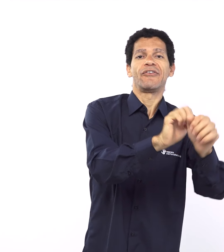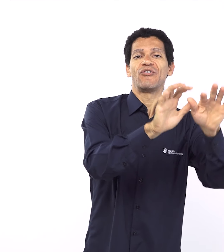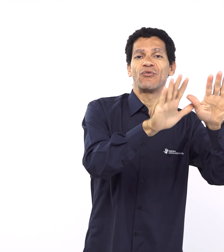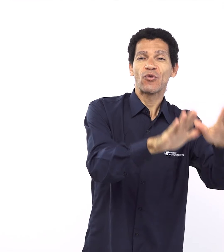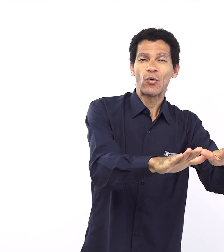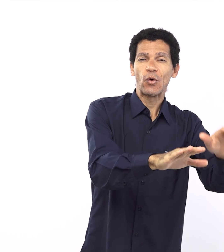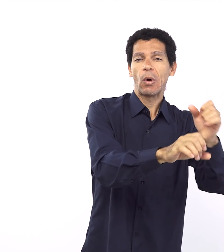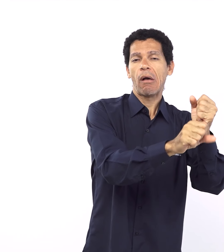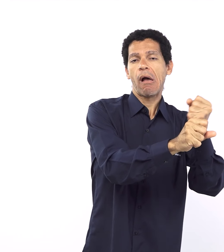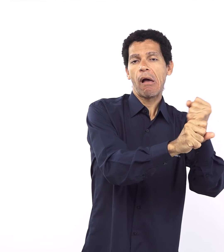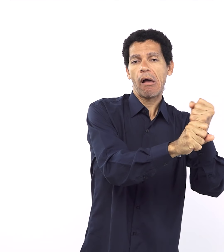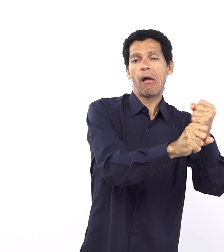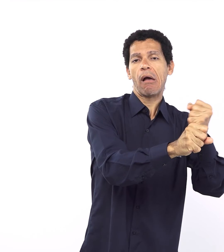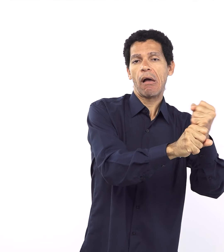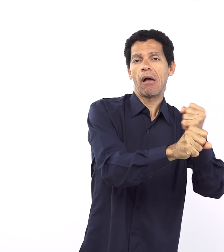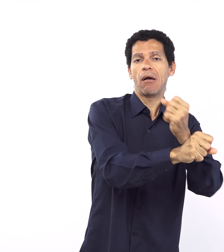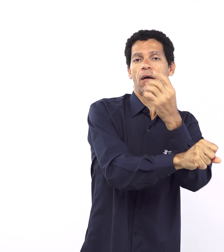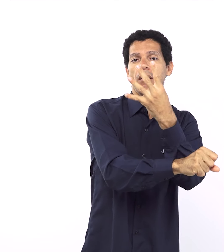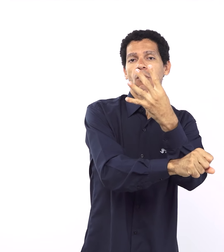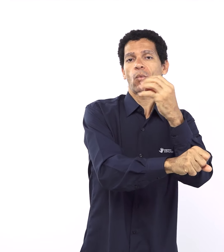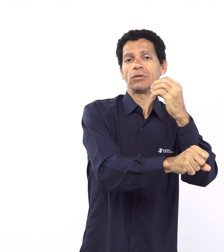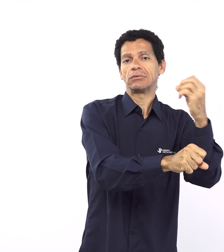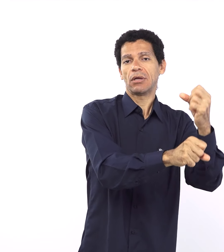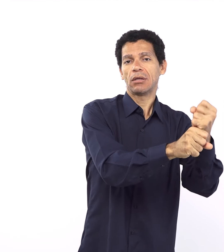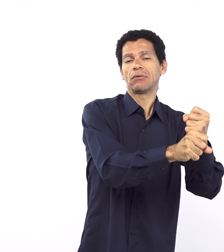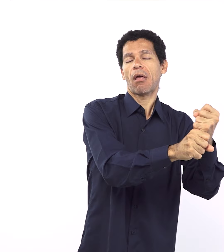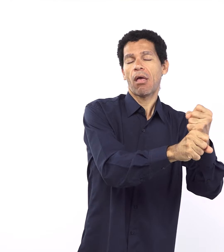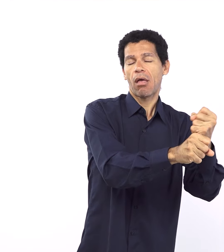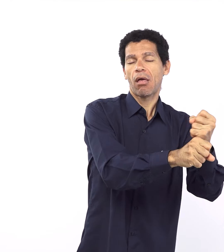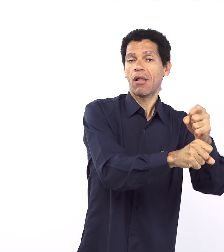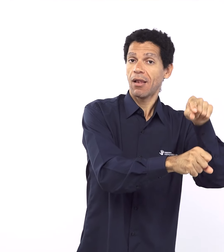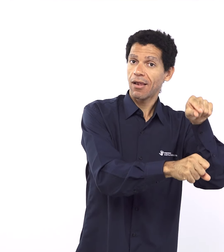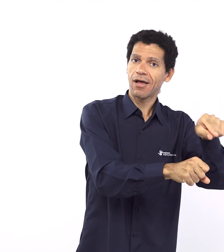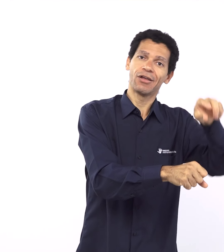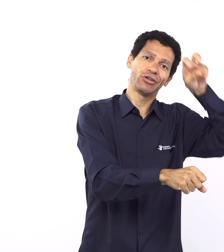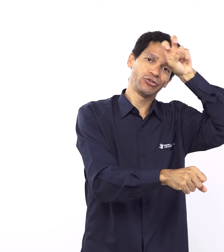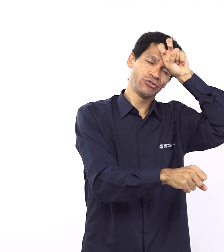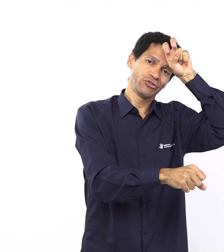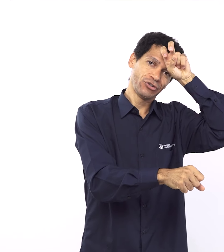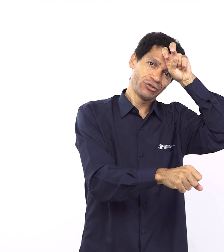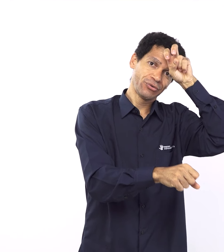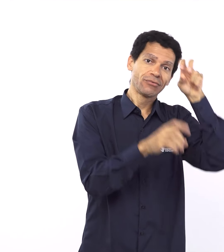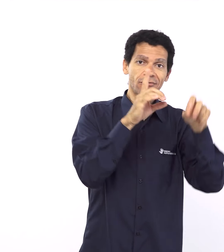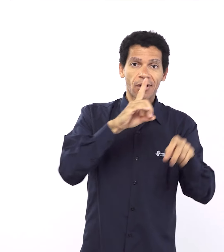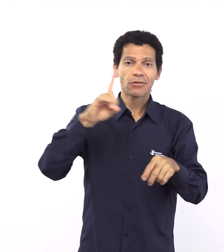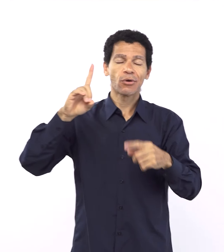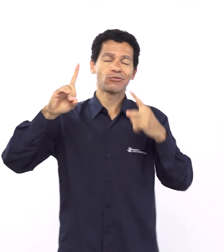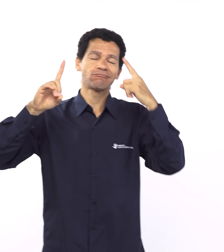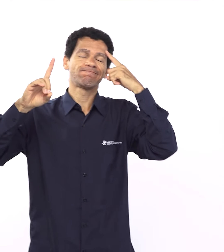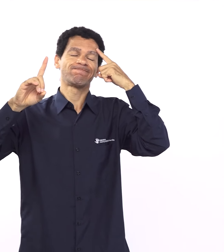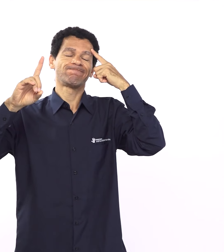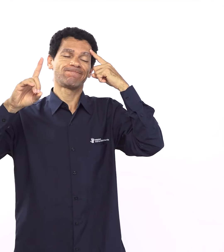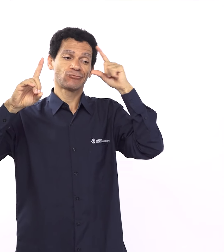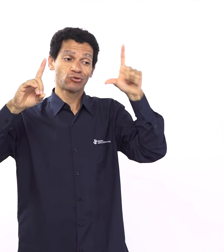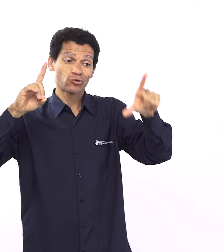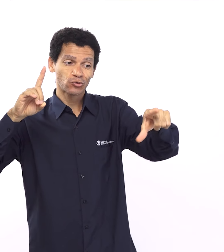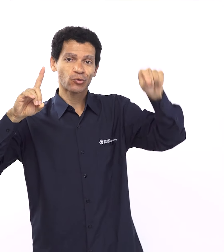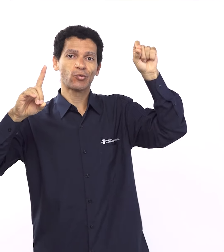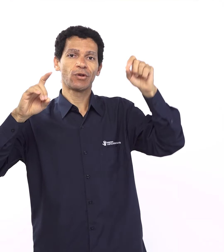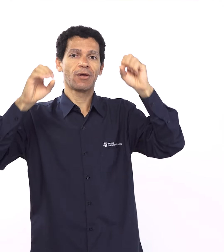e aí é algo que vai inserir um evento no Sinai também que a gente vai chegar lá mas é uma